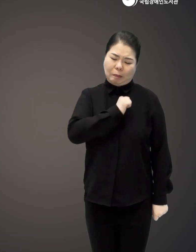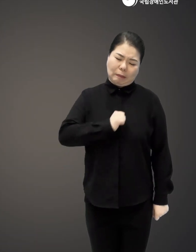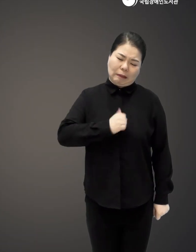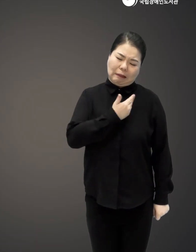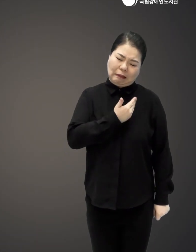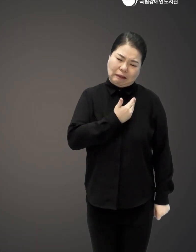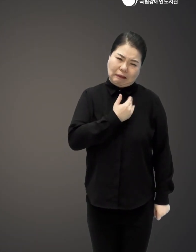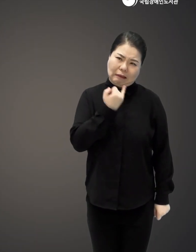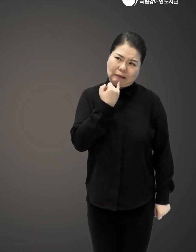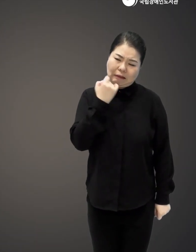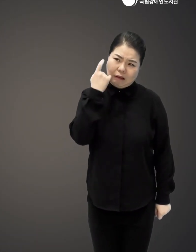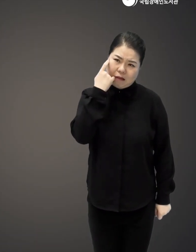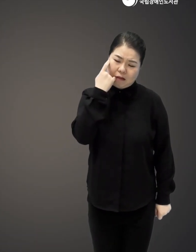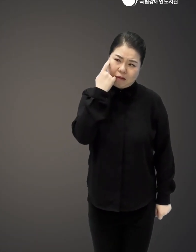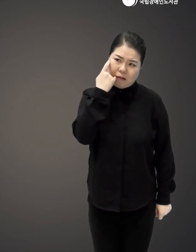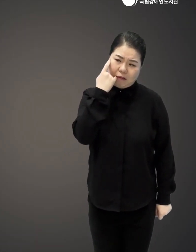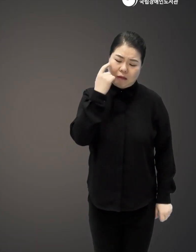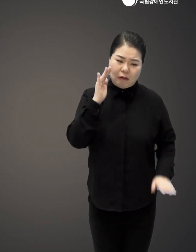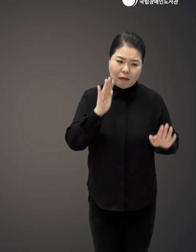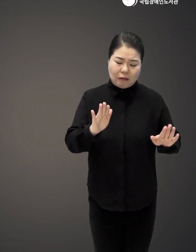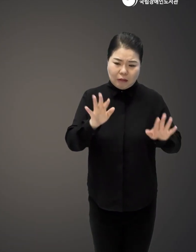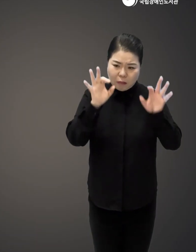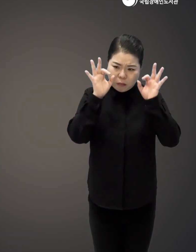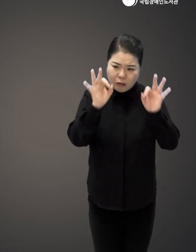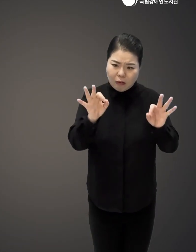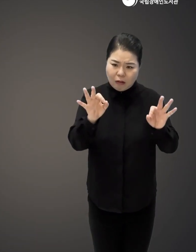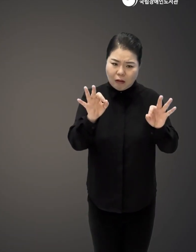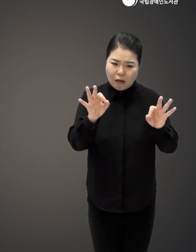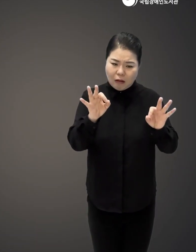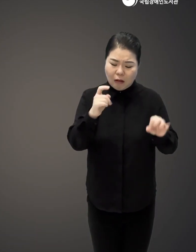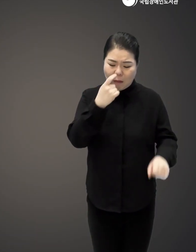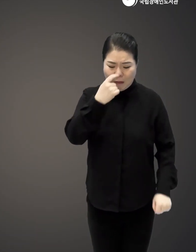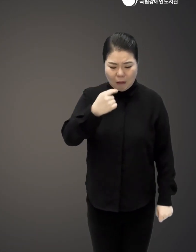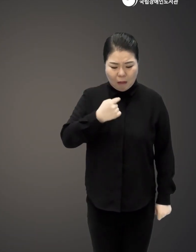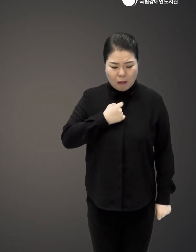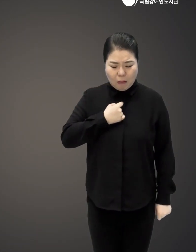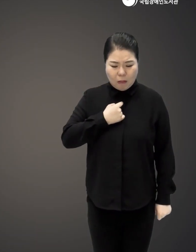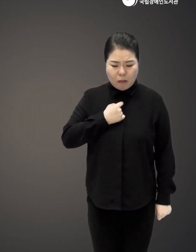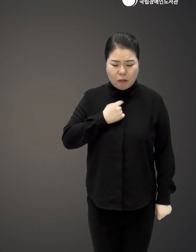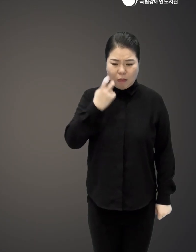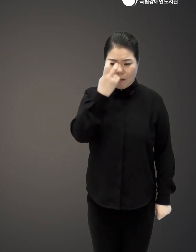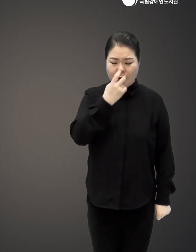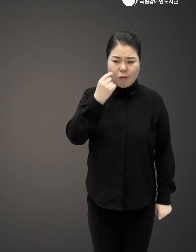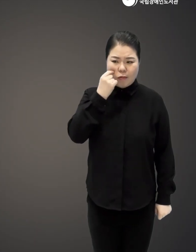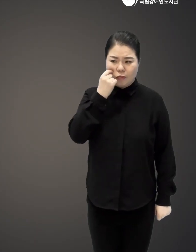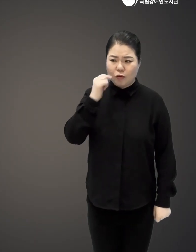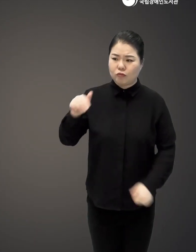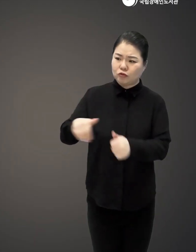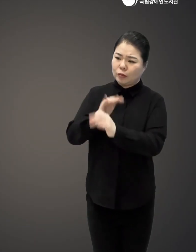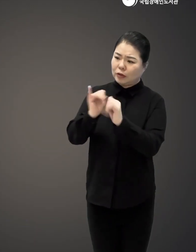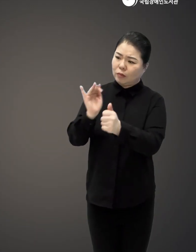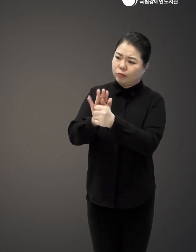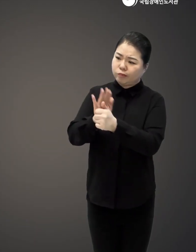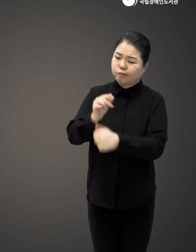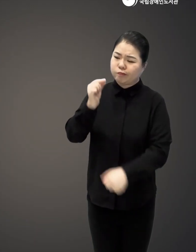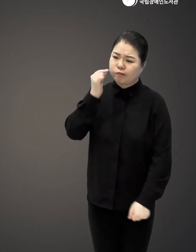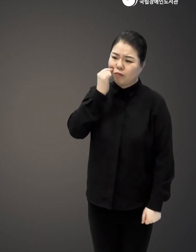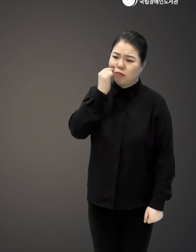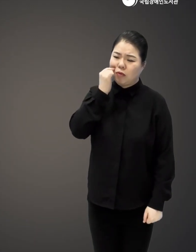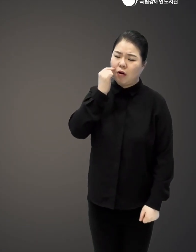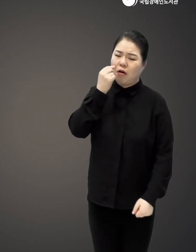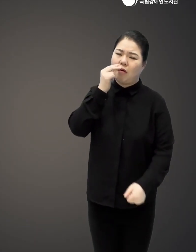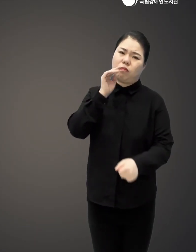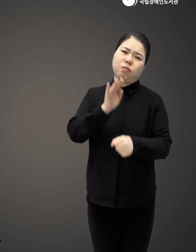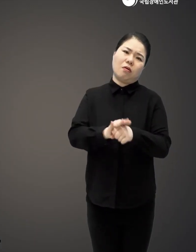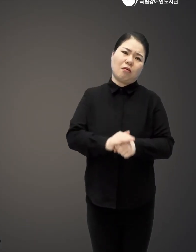알았는데 아니 지금 와서 보니까 내 자신도 돌보지 못했고 내 주변 사람들도 너무 돌보지 못해서 억울하다는